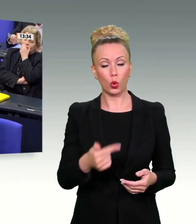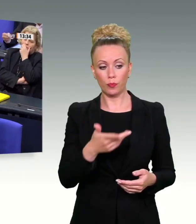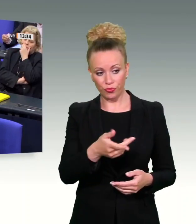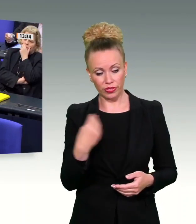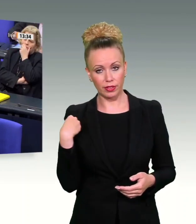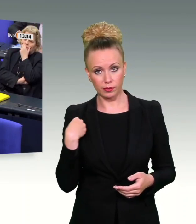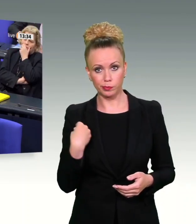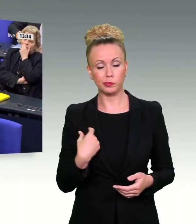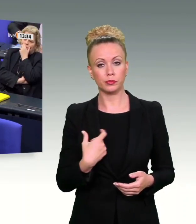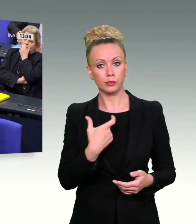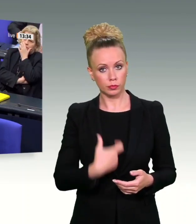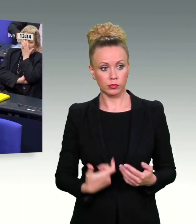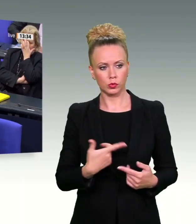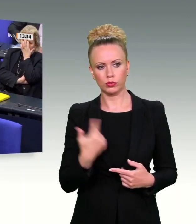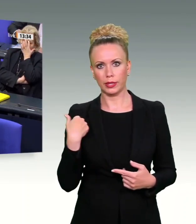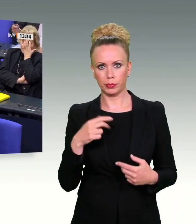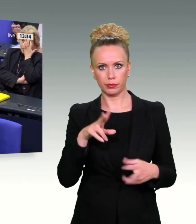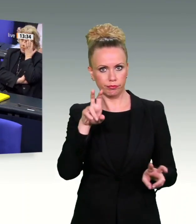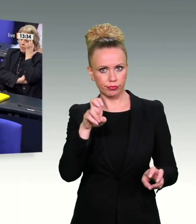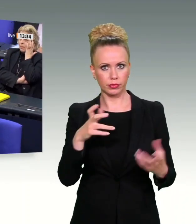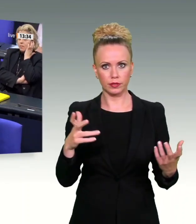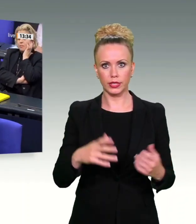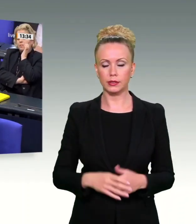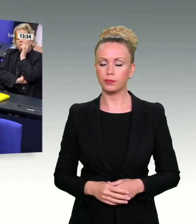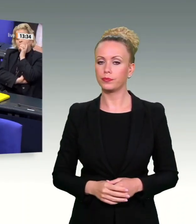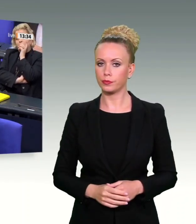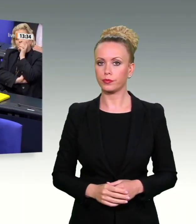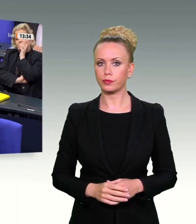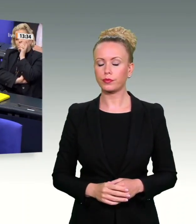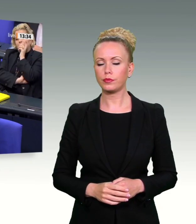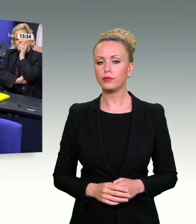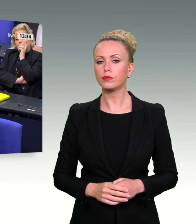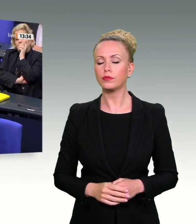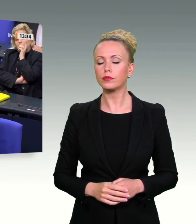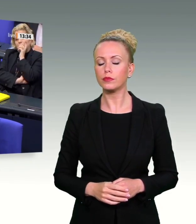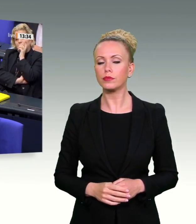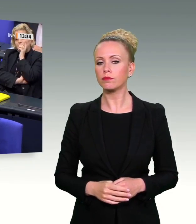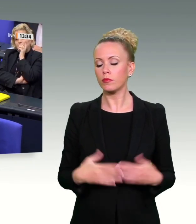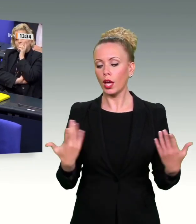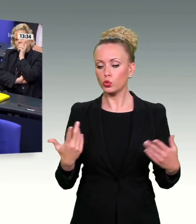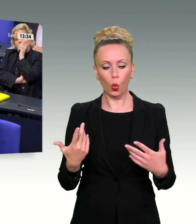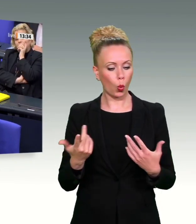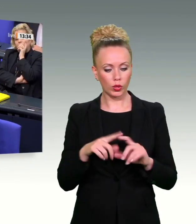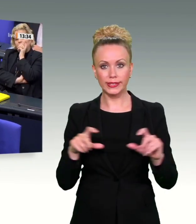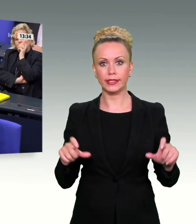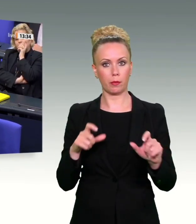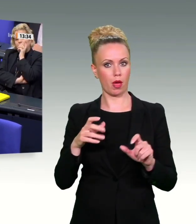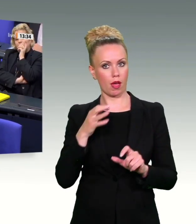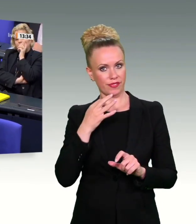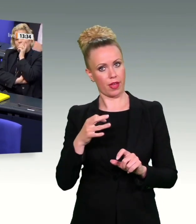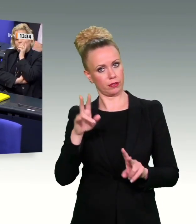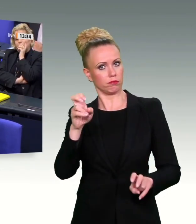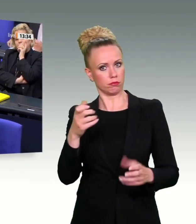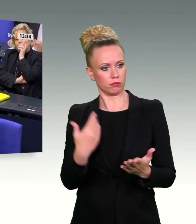letztlich die Problembeschreibung, die wir der Fragestellung vorangeschrieben haben. Und am Ende frage ich Sie, wenn Sie